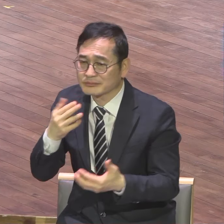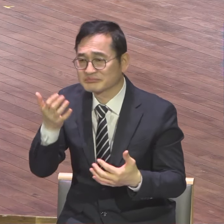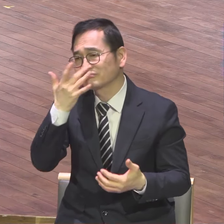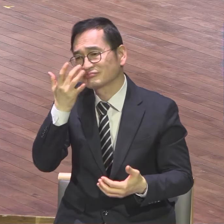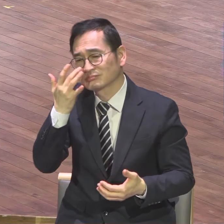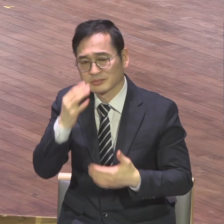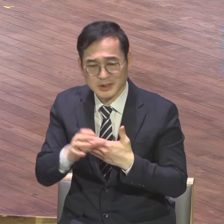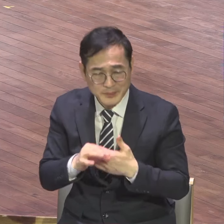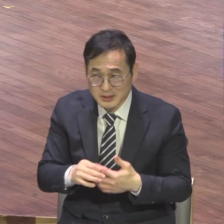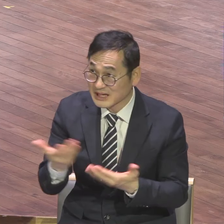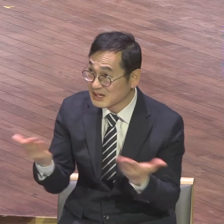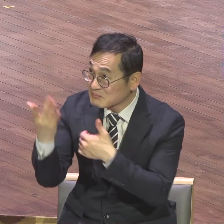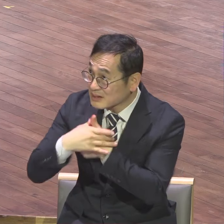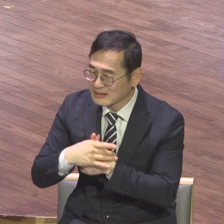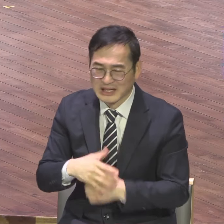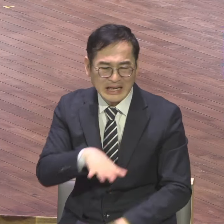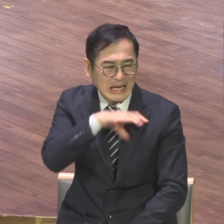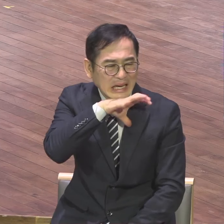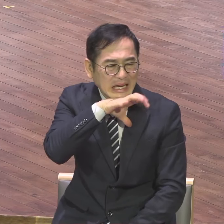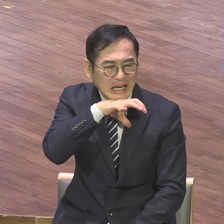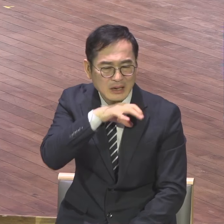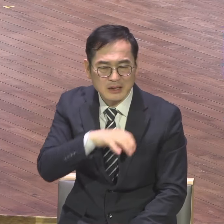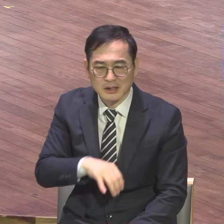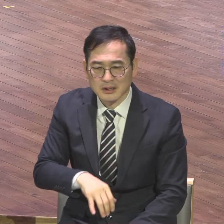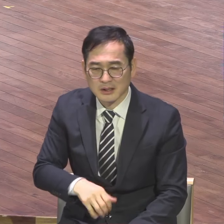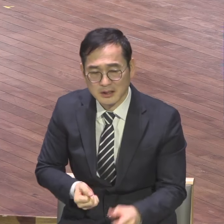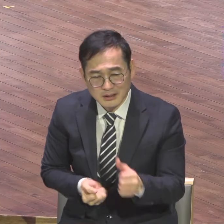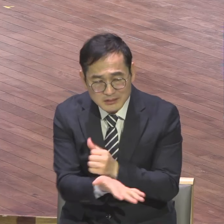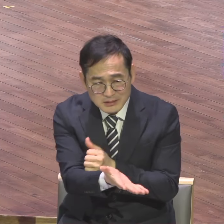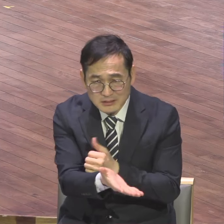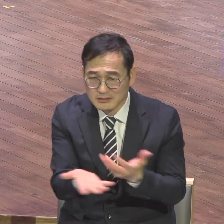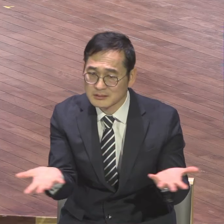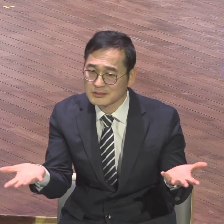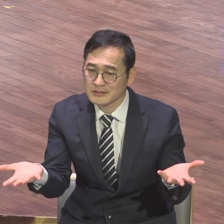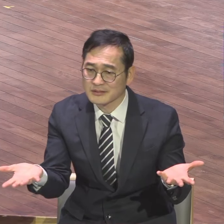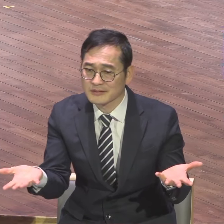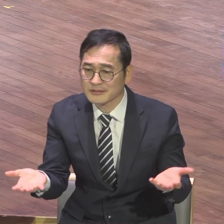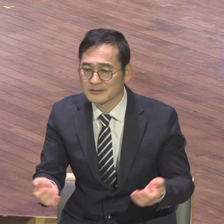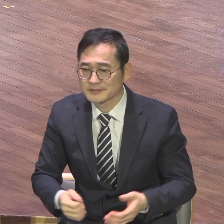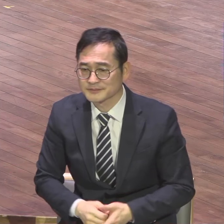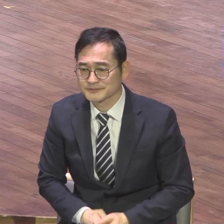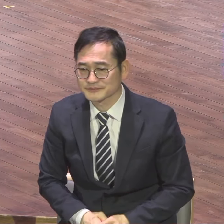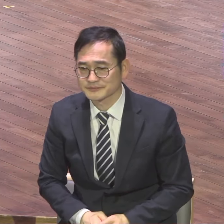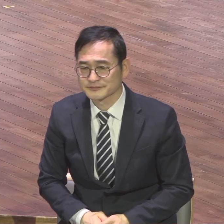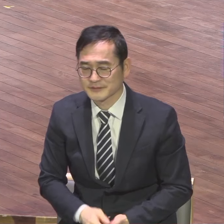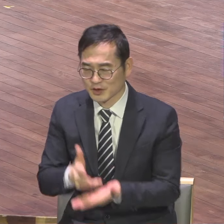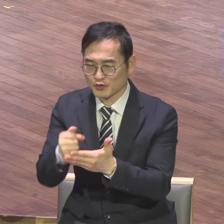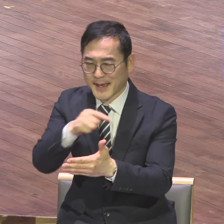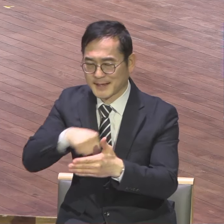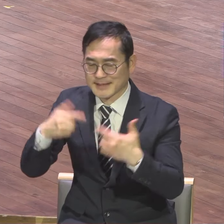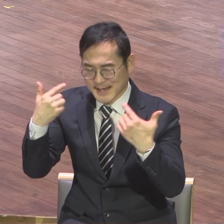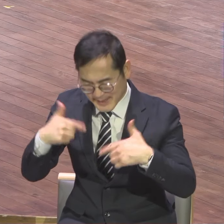사장 사절에 이렇게 강조하죠 주원에서 항상 기뻐하라 내가 다시 말하노니